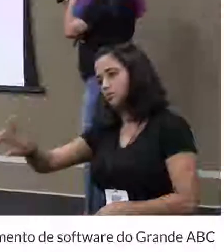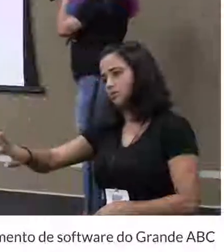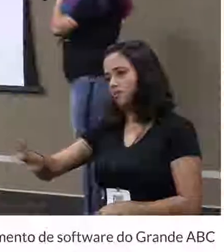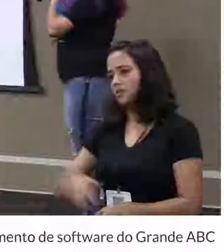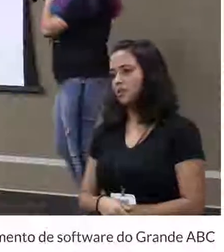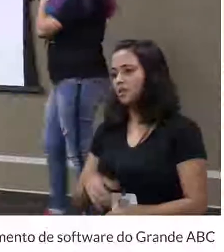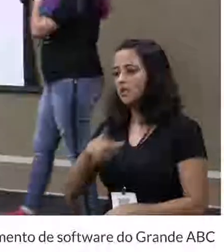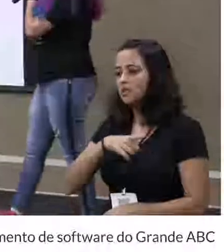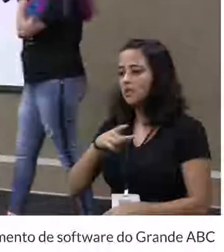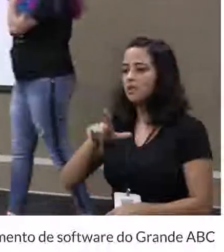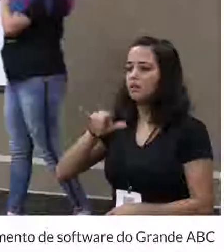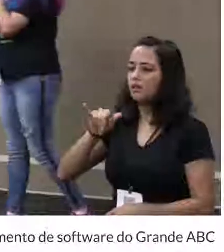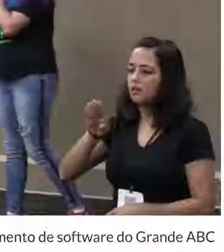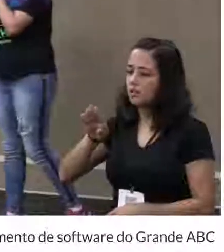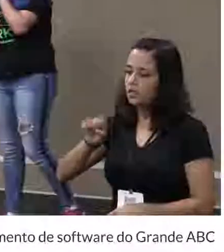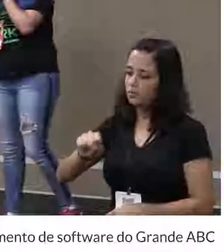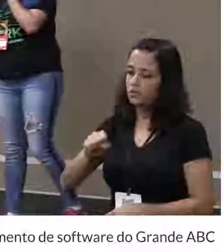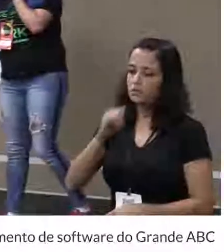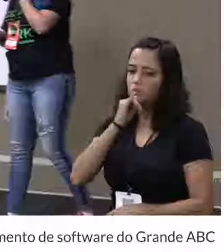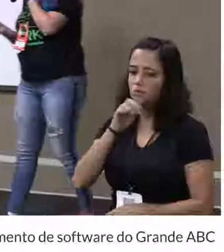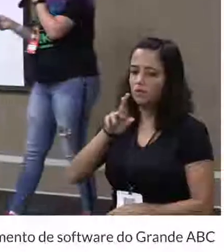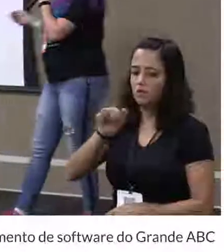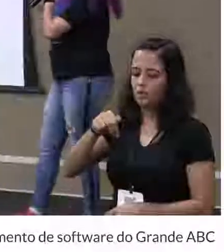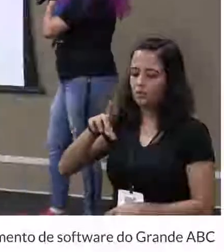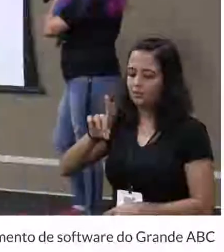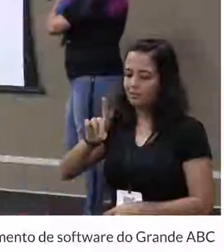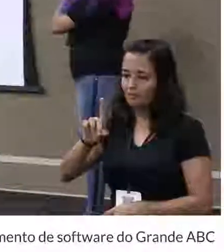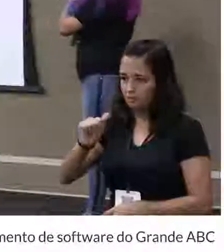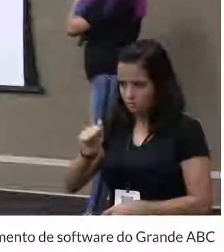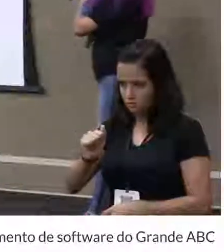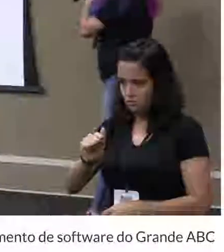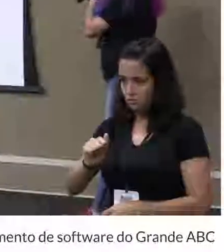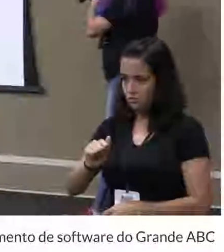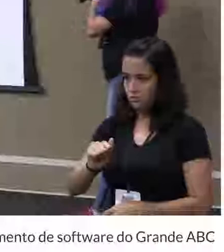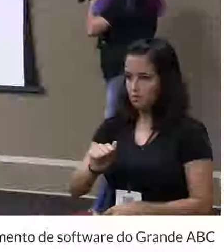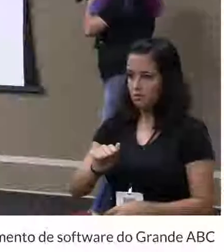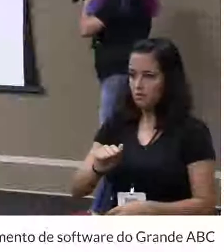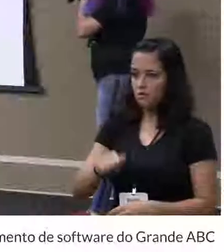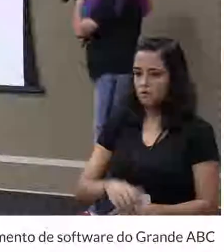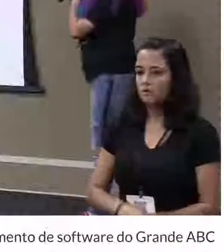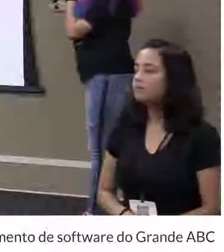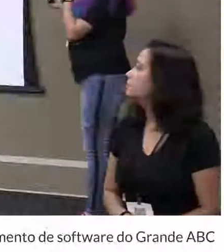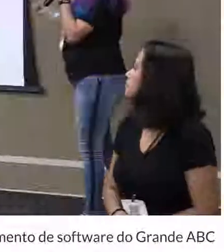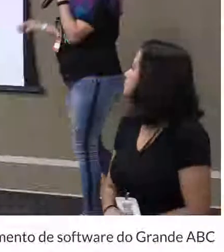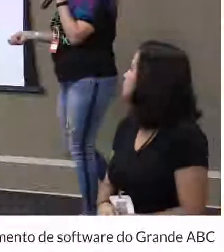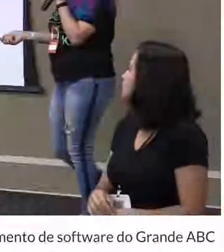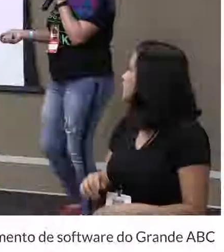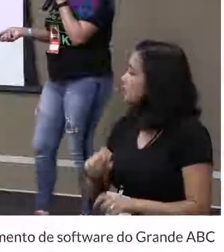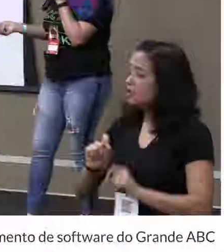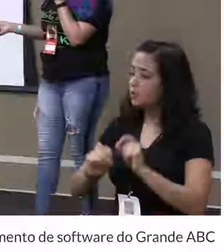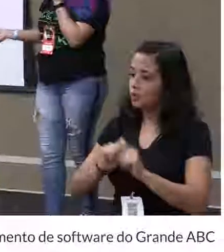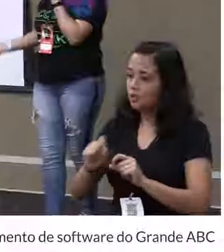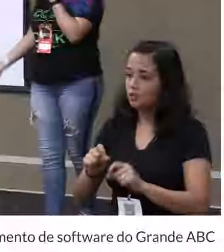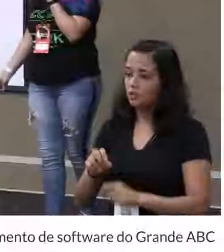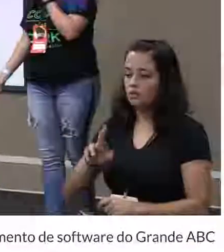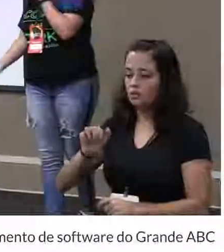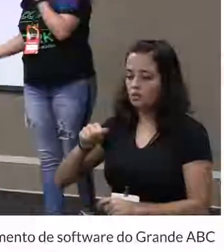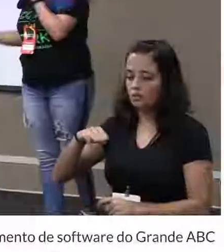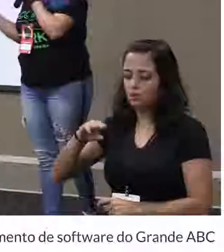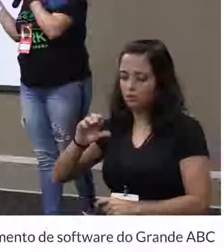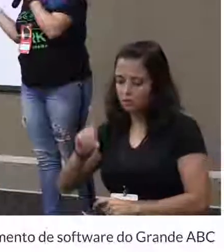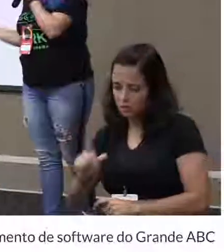E aí existem libs, tipo o Handa, que está trazendo features funcionais para o JavaScript.